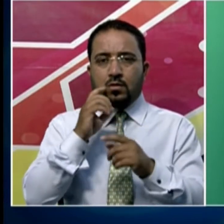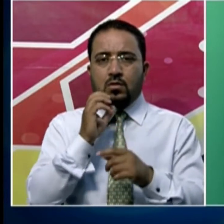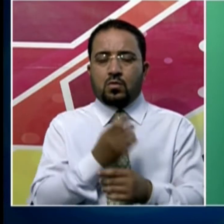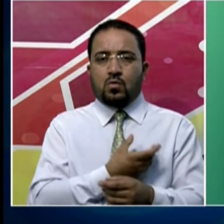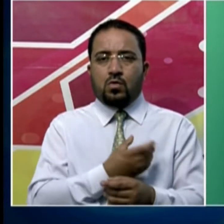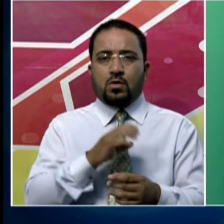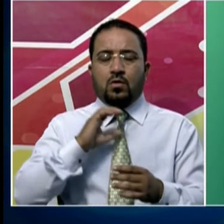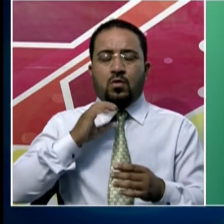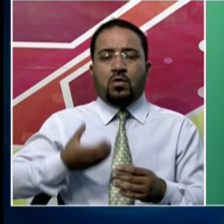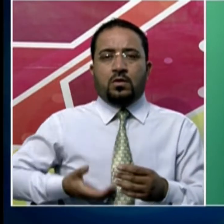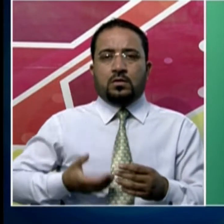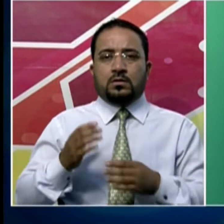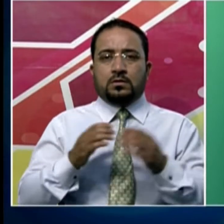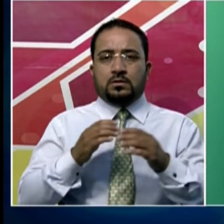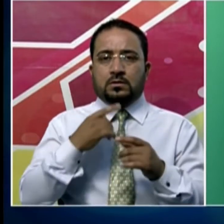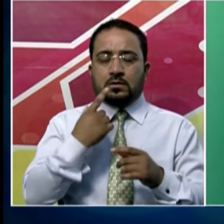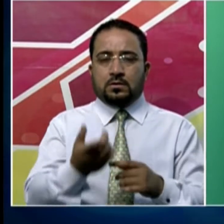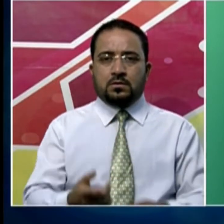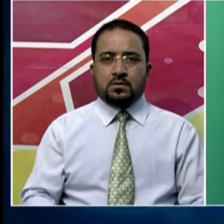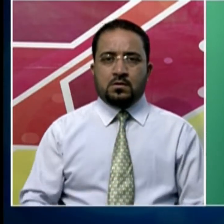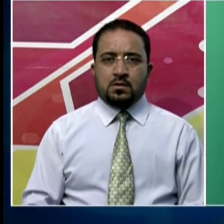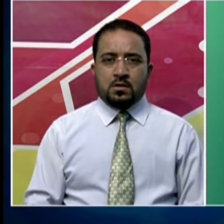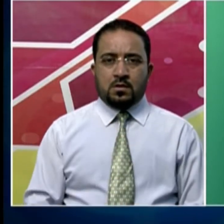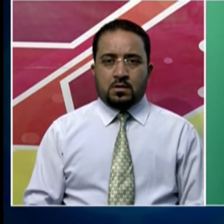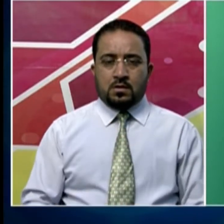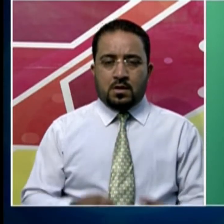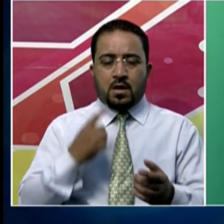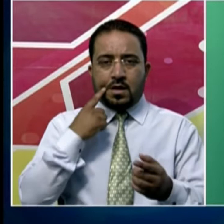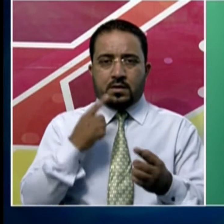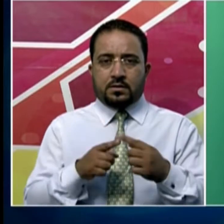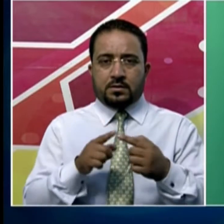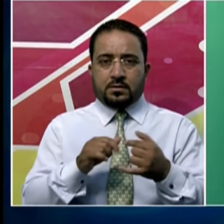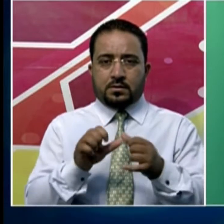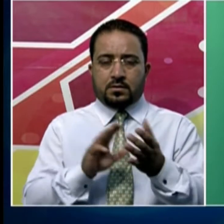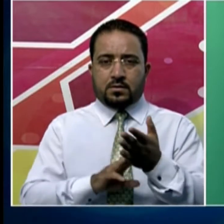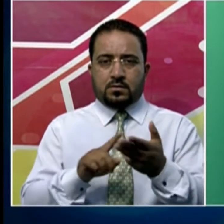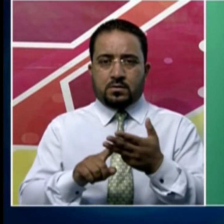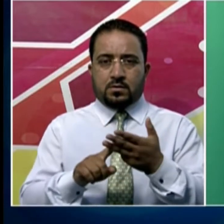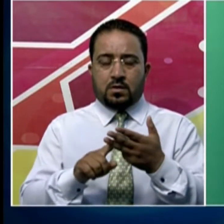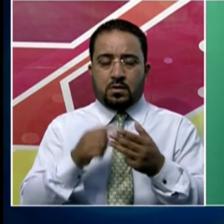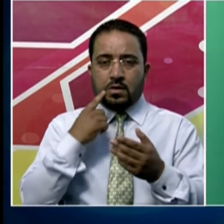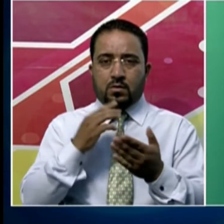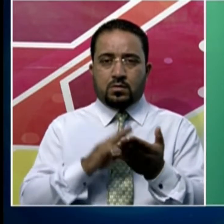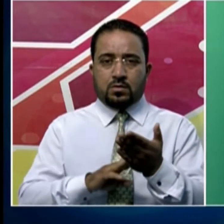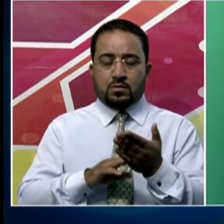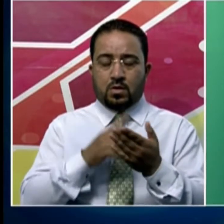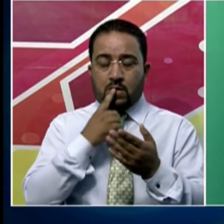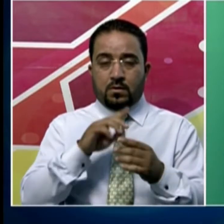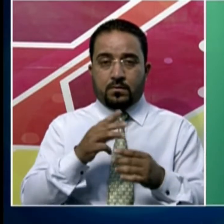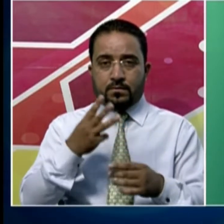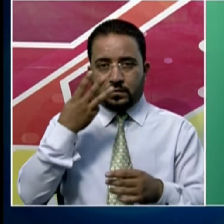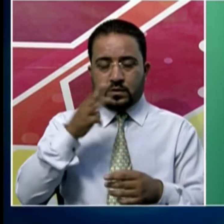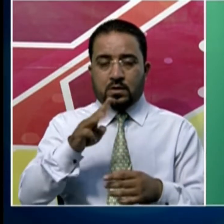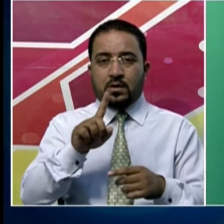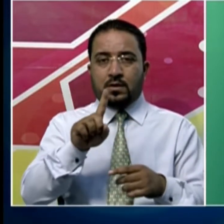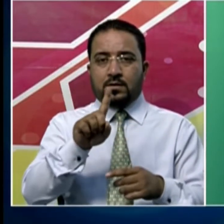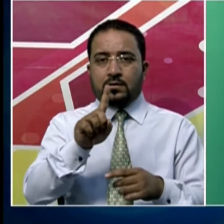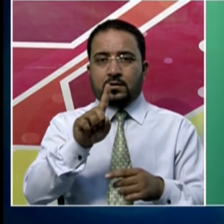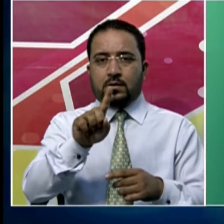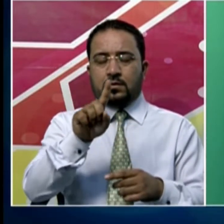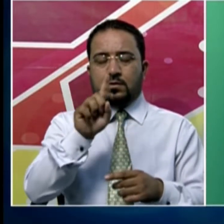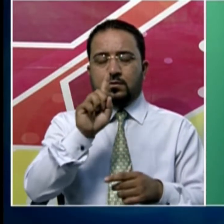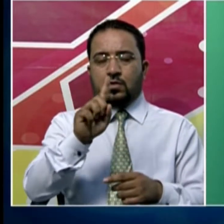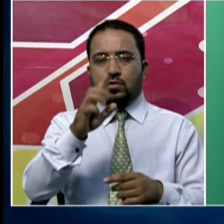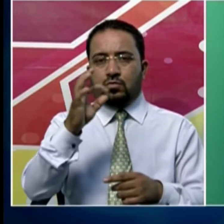کی گئی ہیں ان لیبورٹریوں کے ذریعے روزانہ دس ہزار سے زیادہ